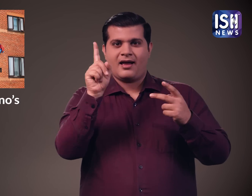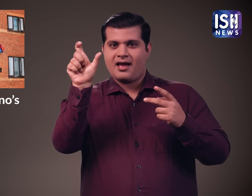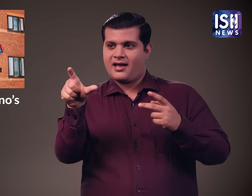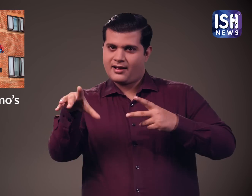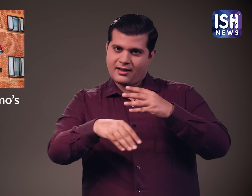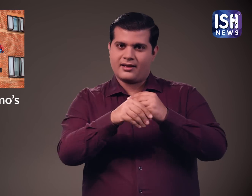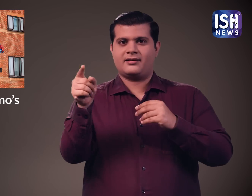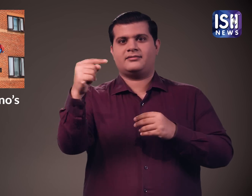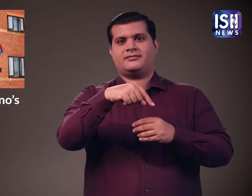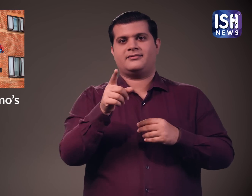सदस्य है